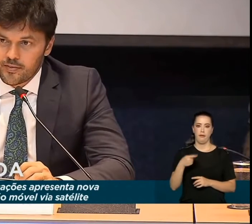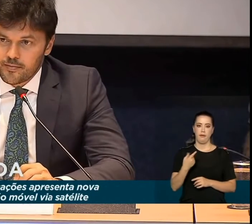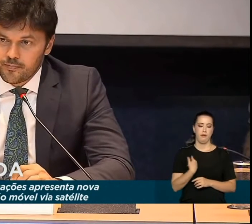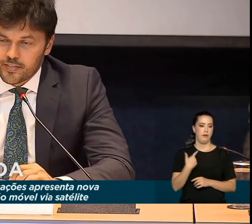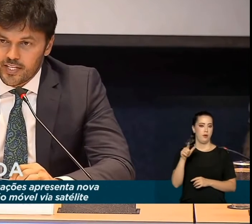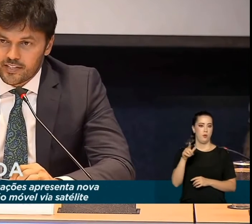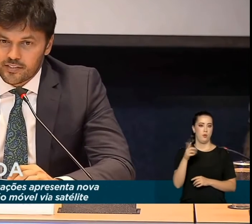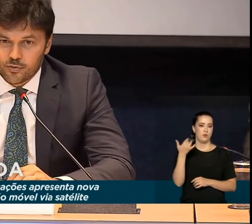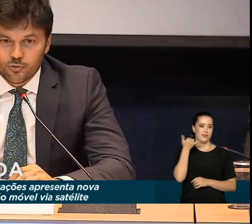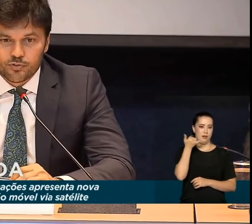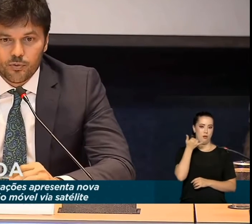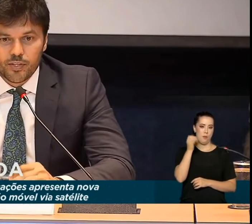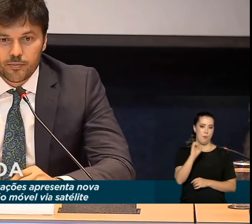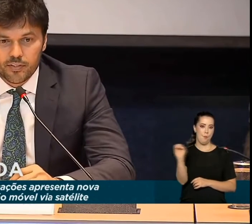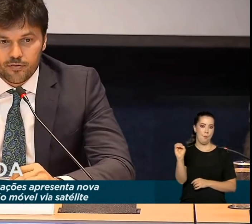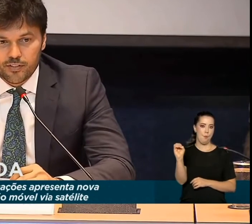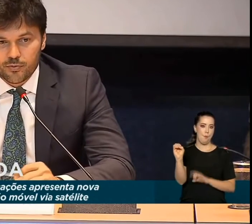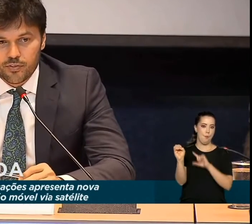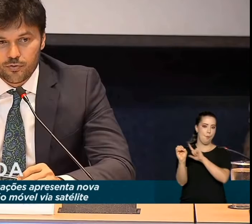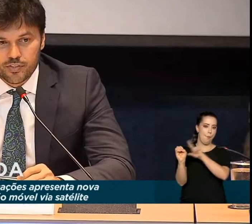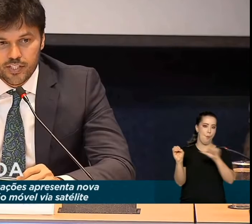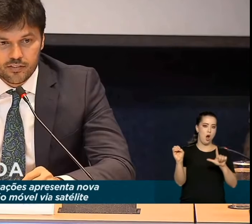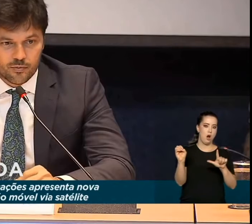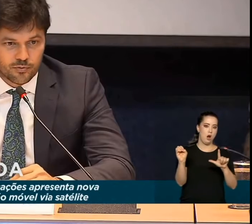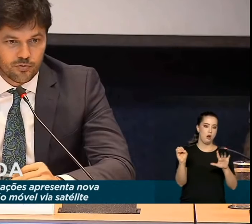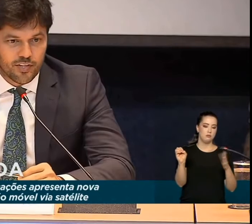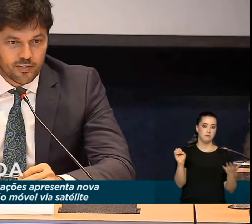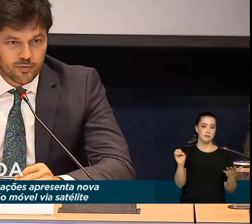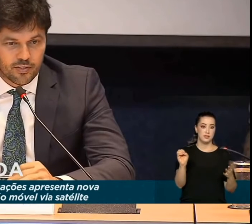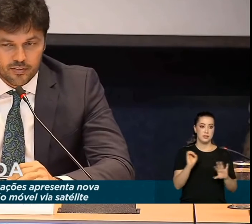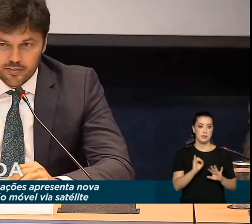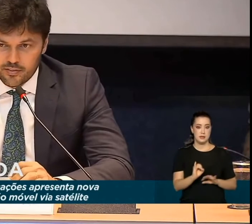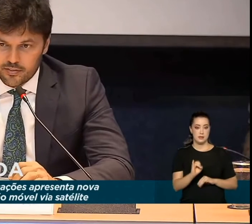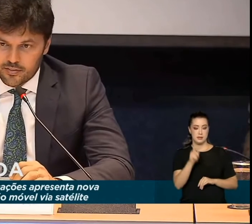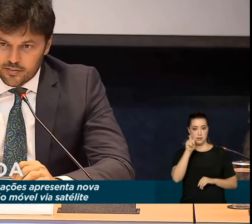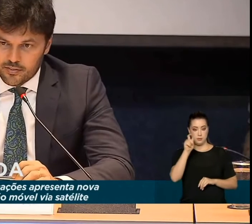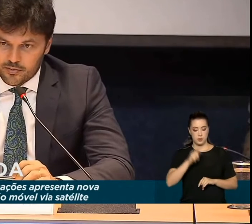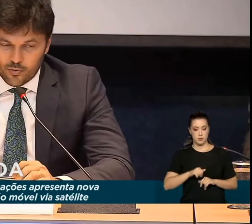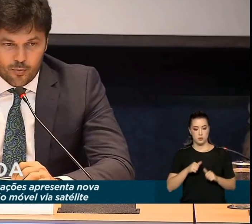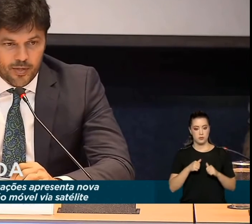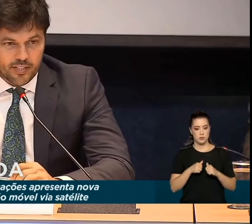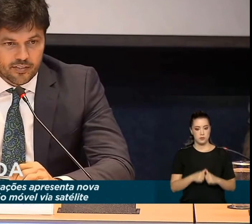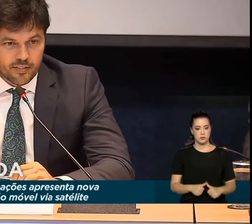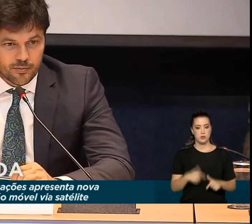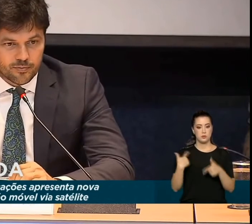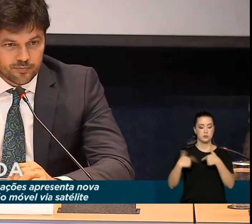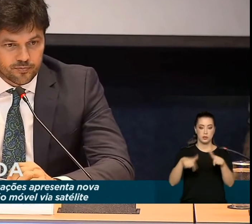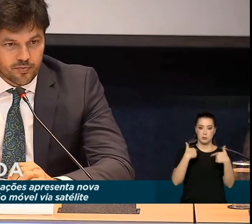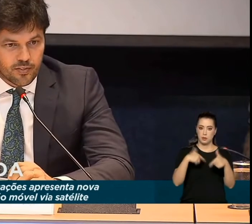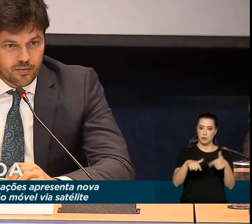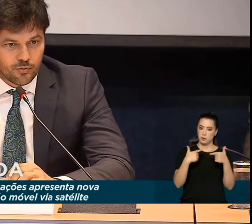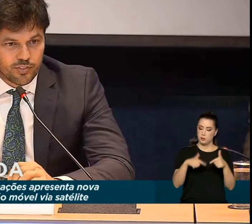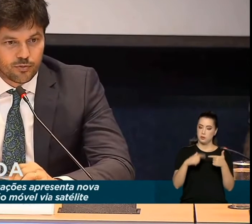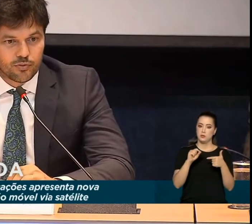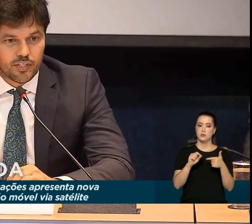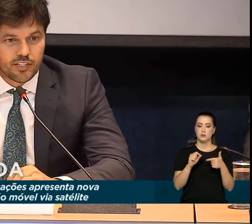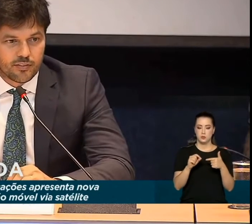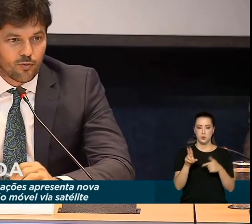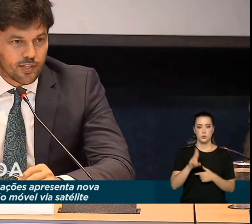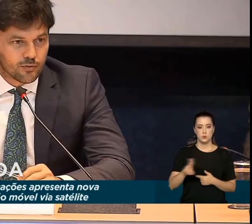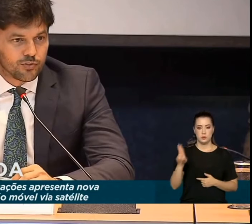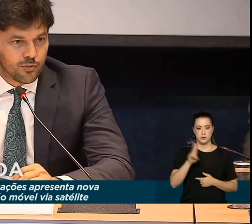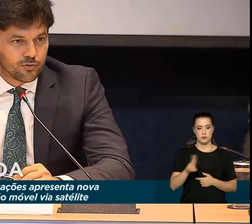E essa solução híbrida faz com que vocês, quando estiverem em uma operação, vocês